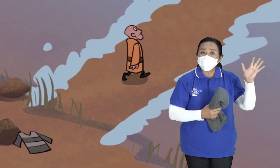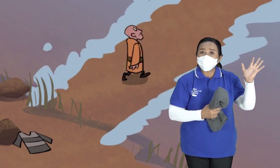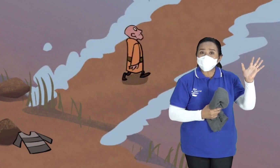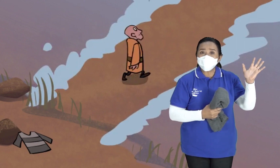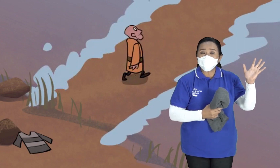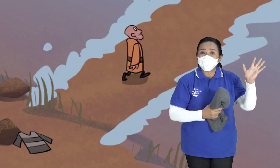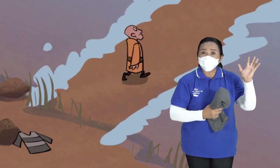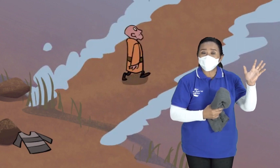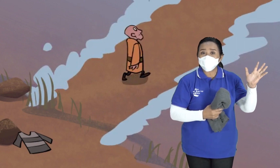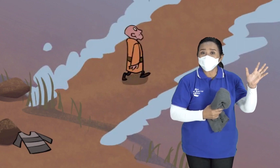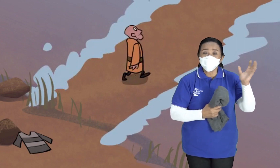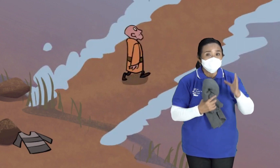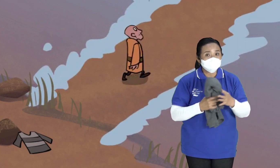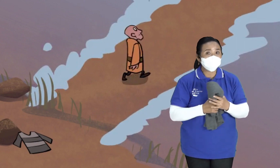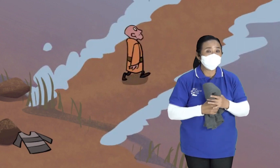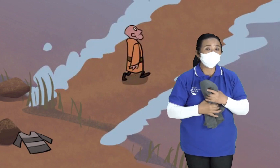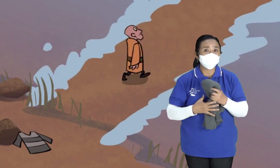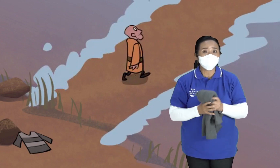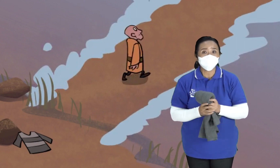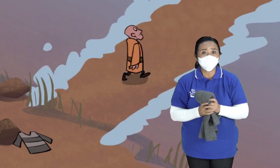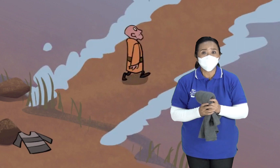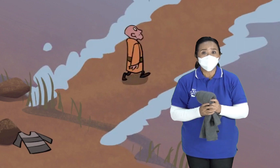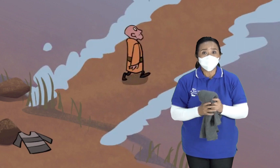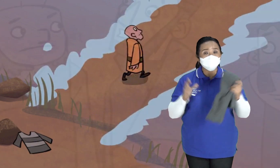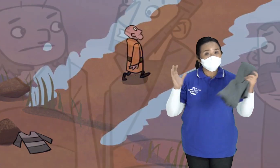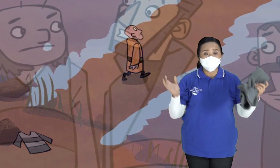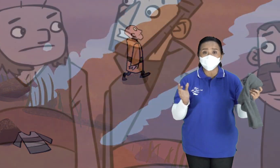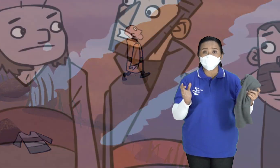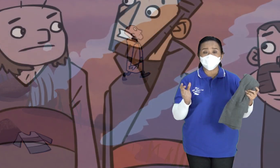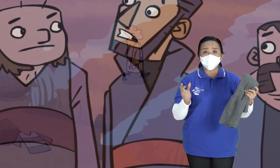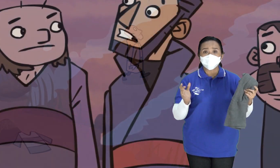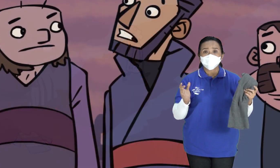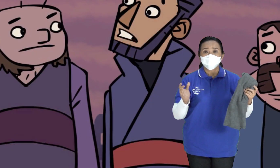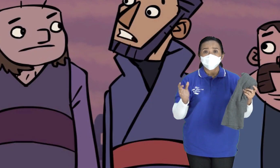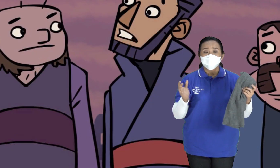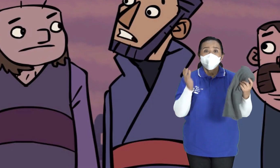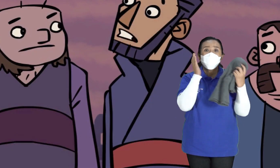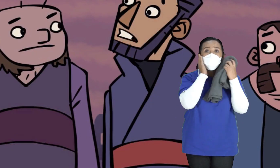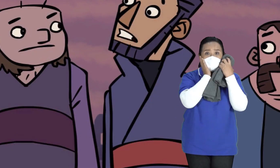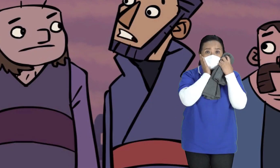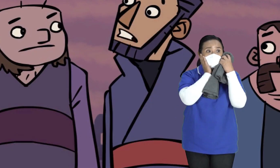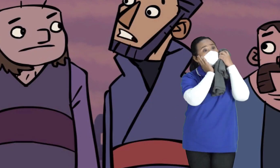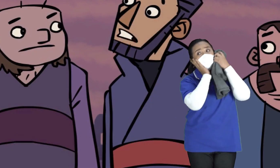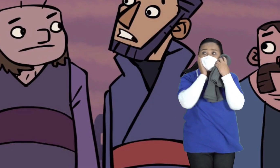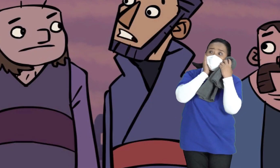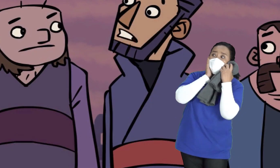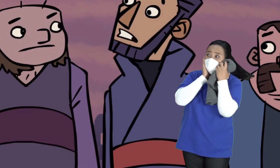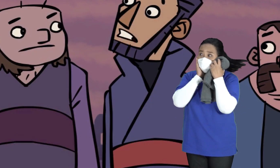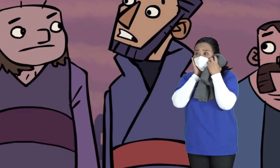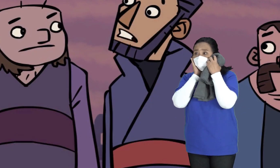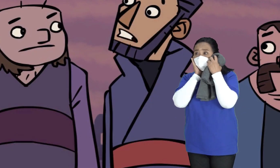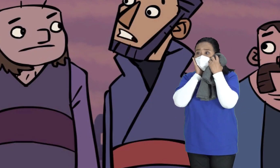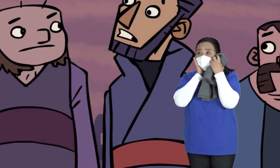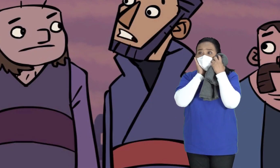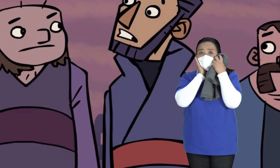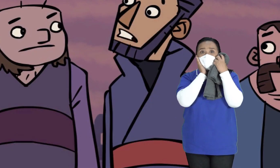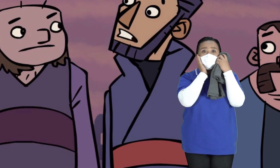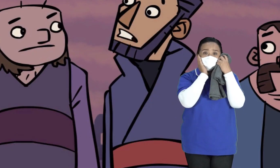orang Nabi-Nabi dari Yeriko Untuk melihat kejadian itu Mereka takjub Wah Luar biasa ya